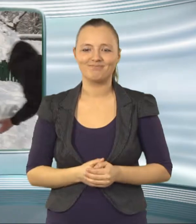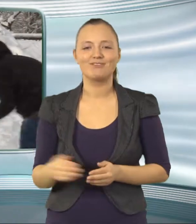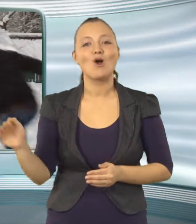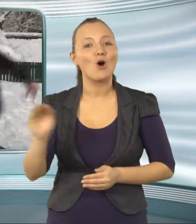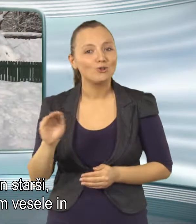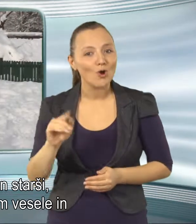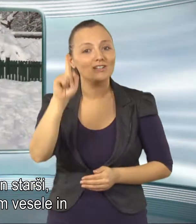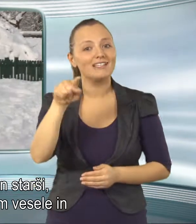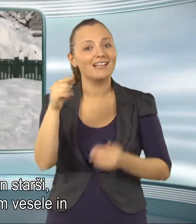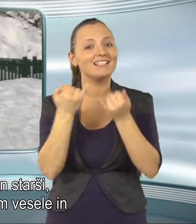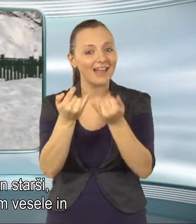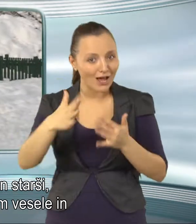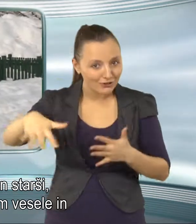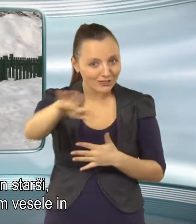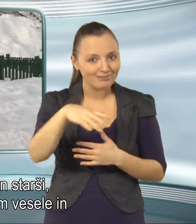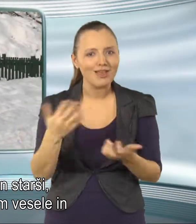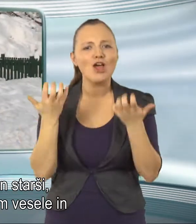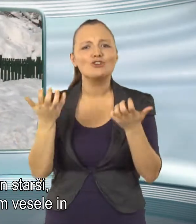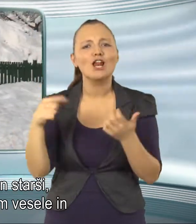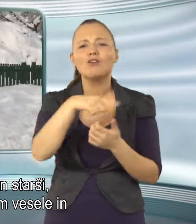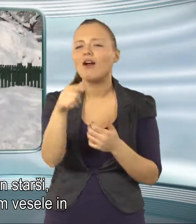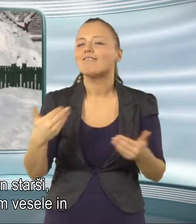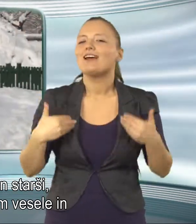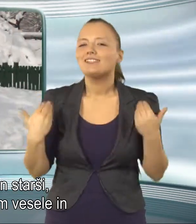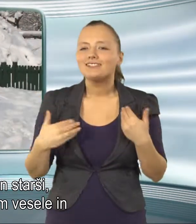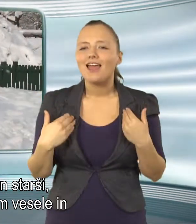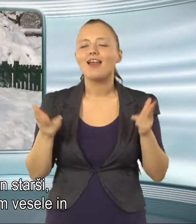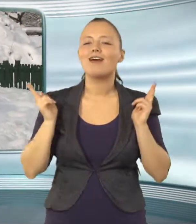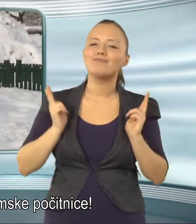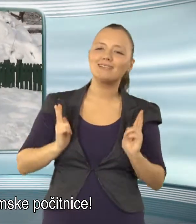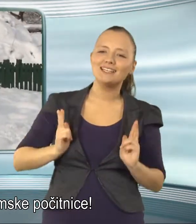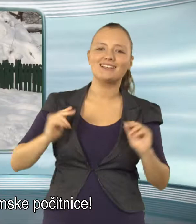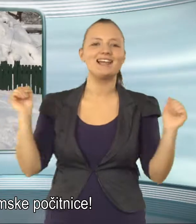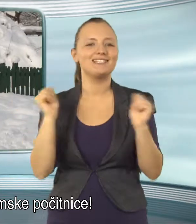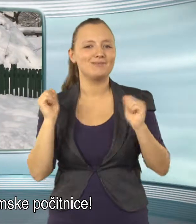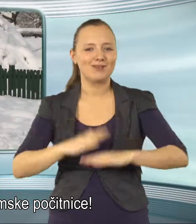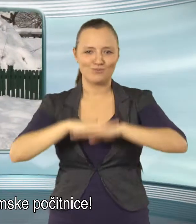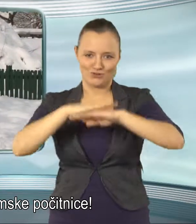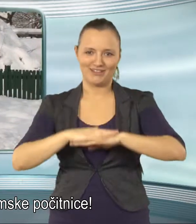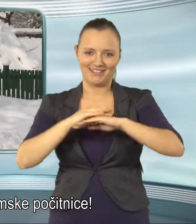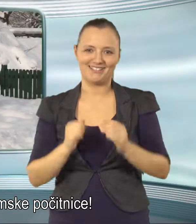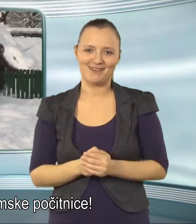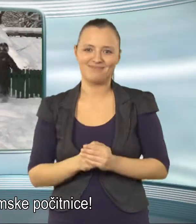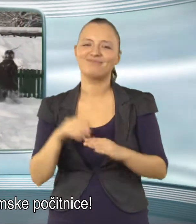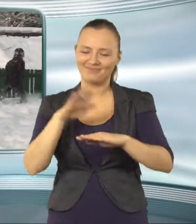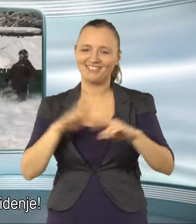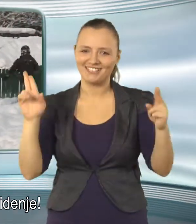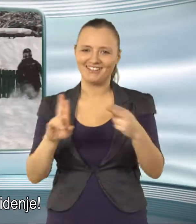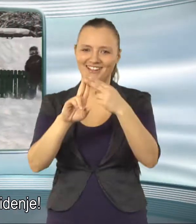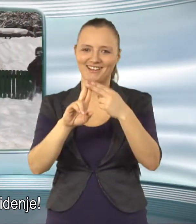Otroci in starši, želimo vam vesele in brezskrbne zimske počitnice. Nasvidenje.